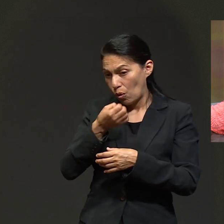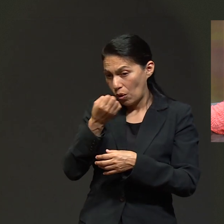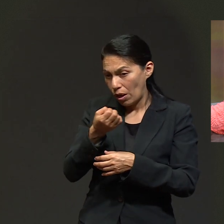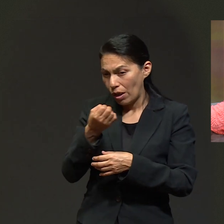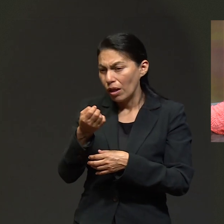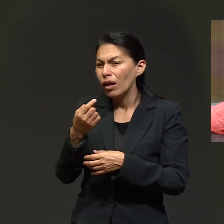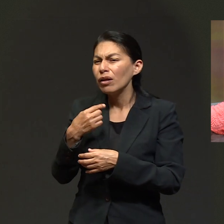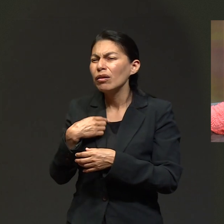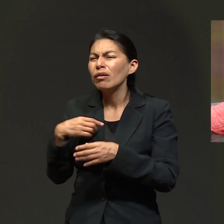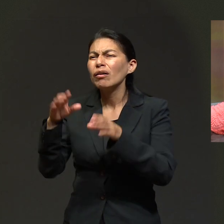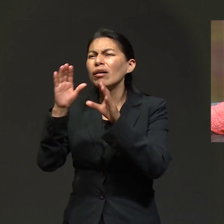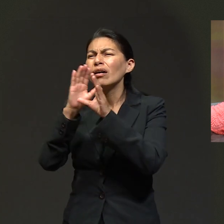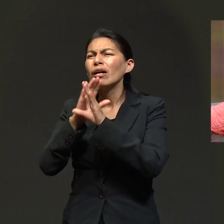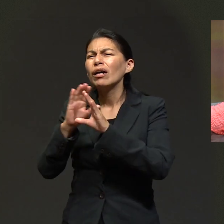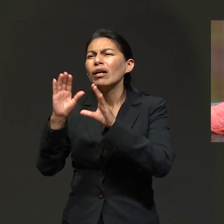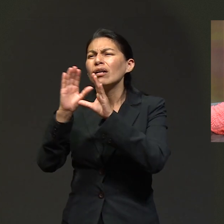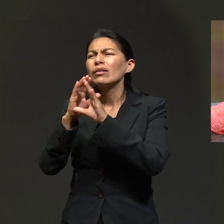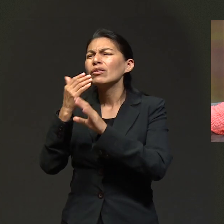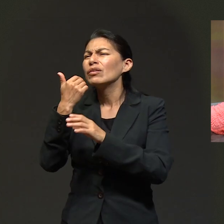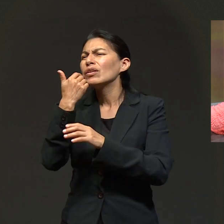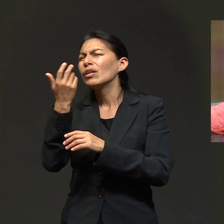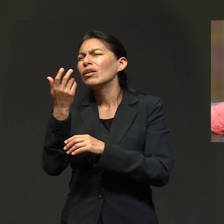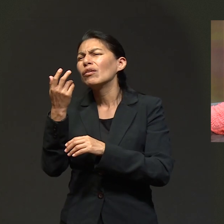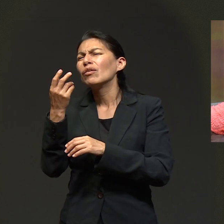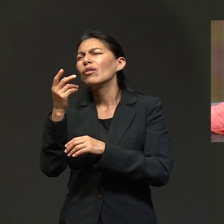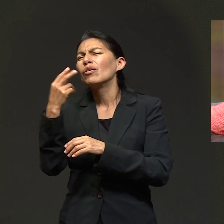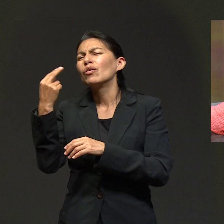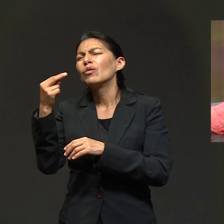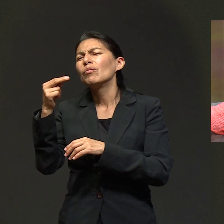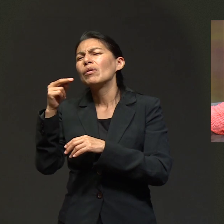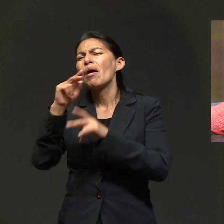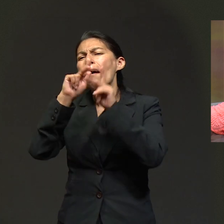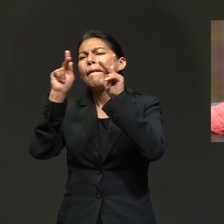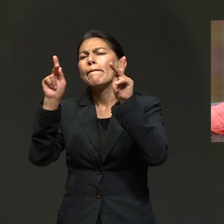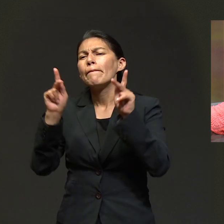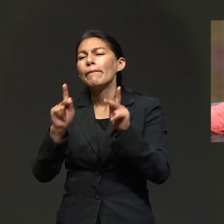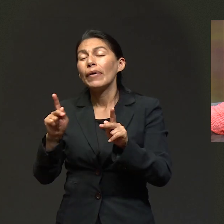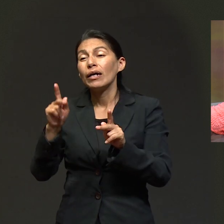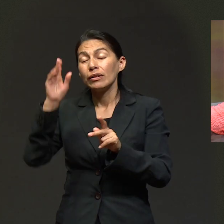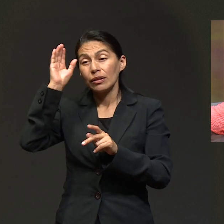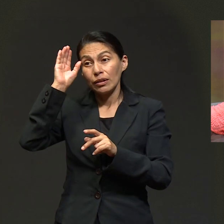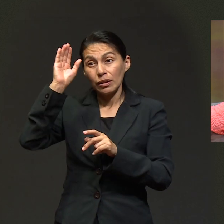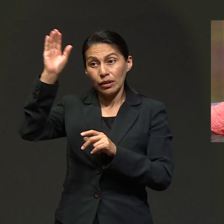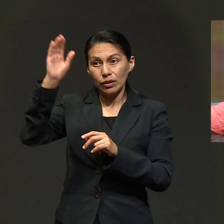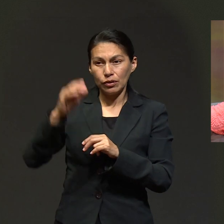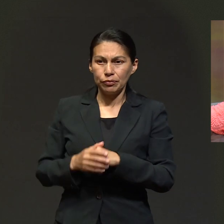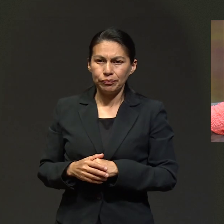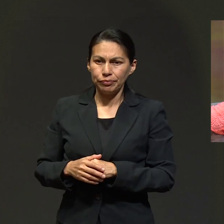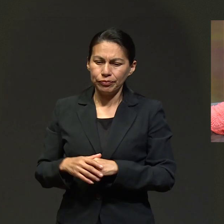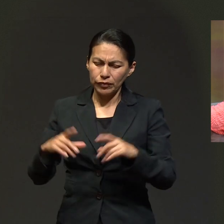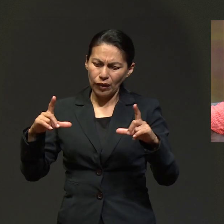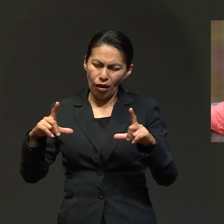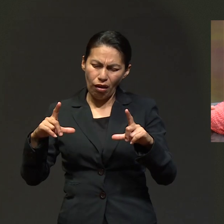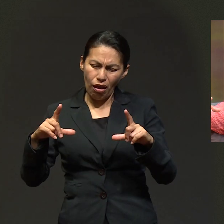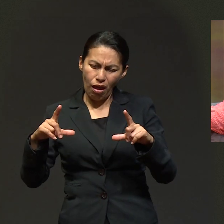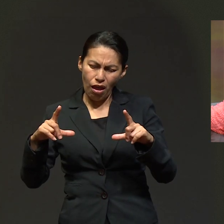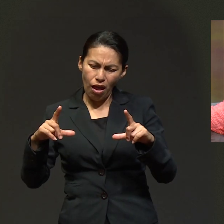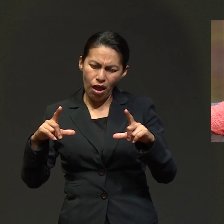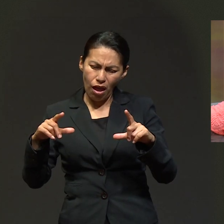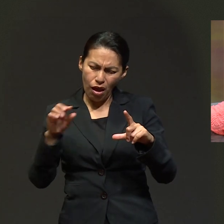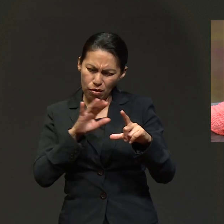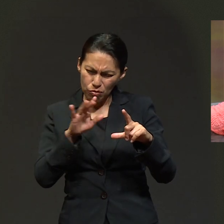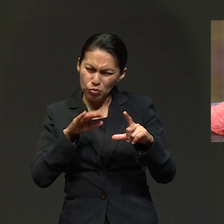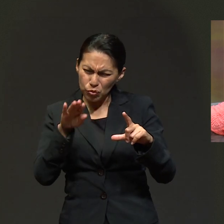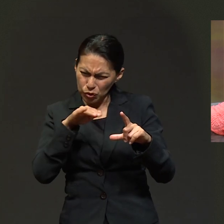yo quisiera un canto, le digo, que se llama La Paz de Cristo, le digo, búscalo. Él traía un iPad.